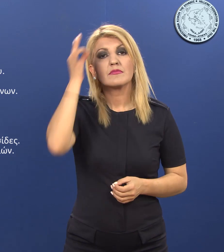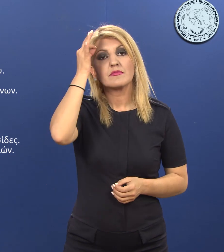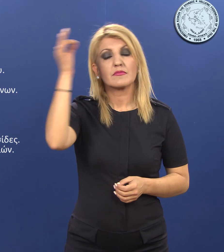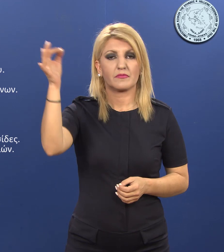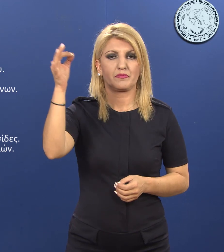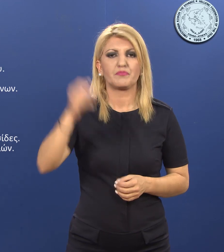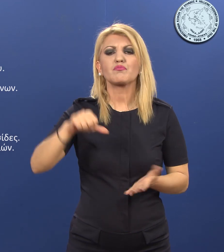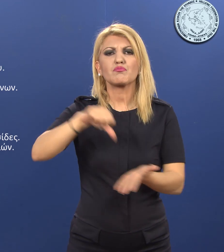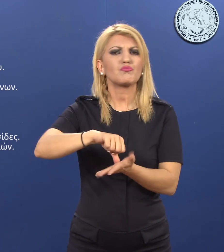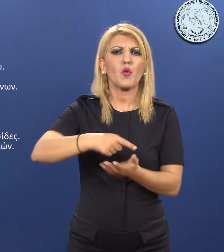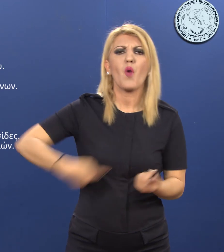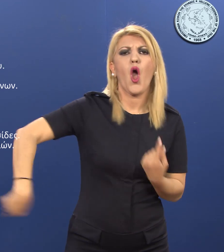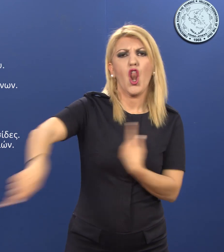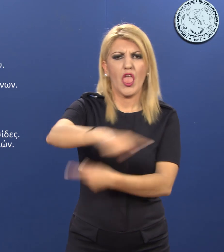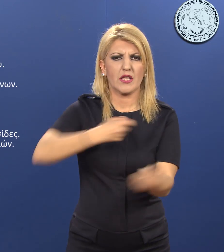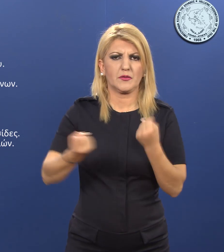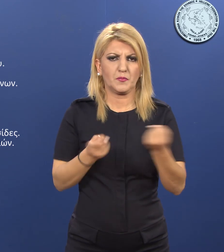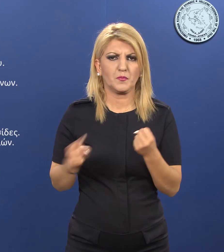Σε περίπτωση που μετακινηθείτε μέσα στην πόλη,